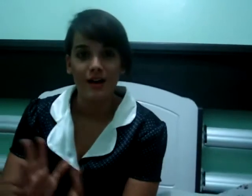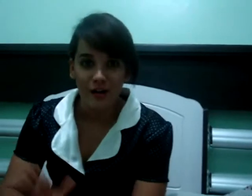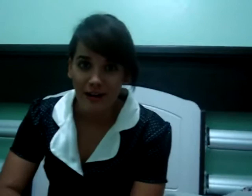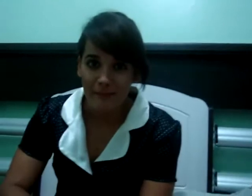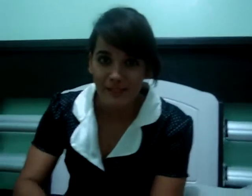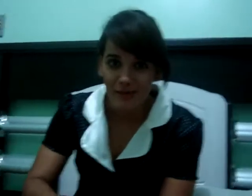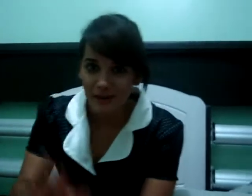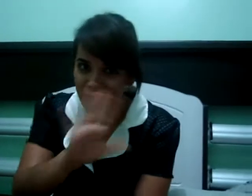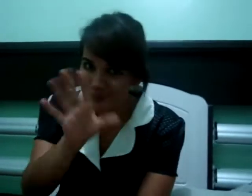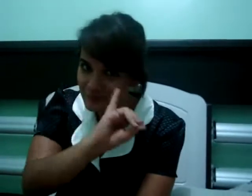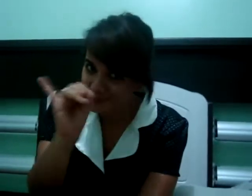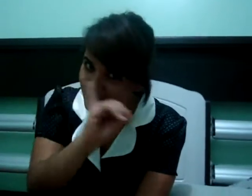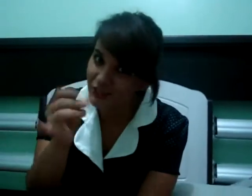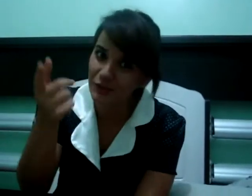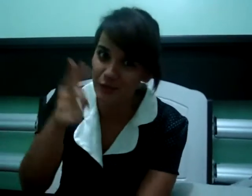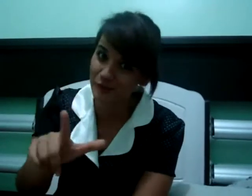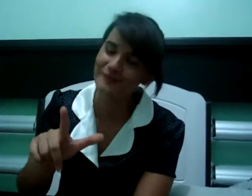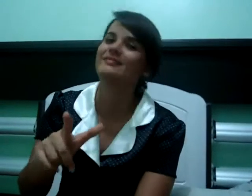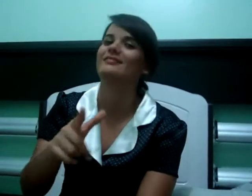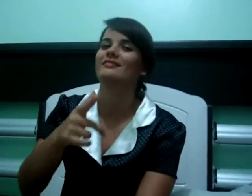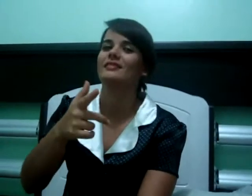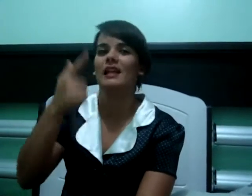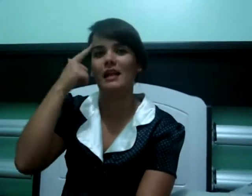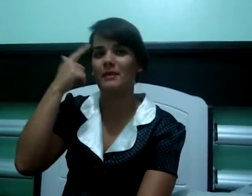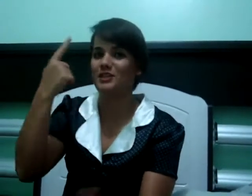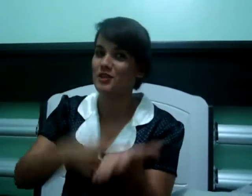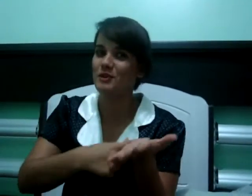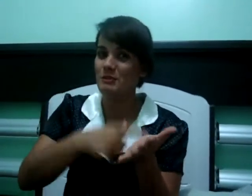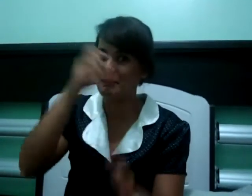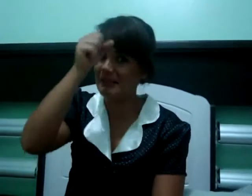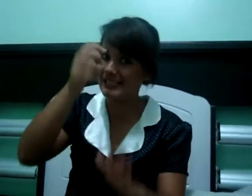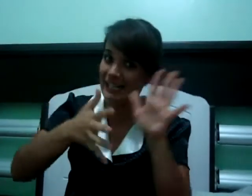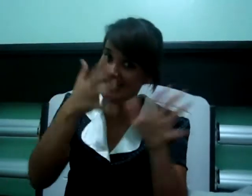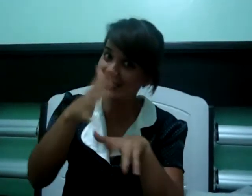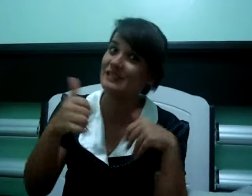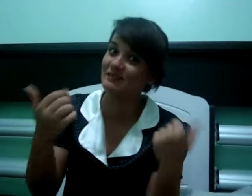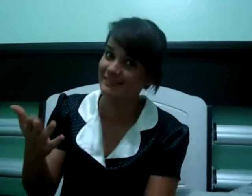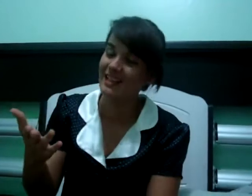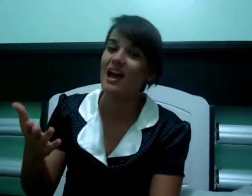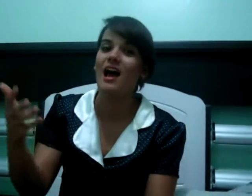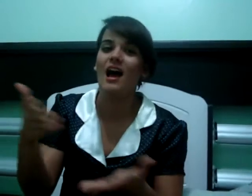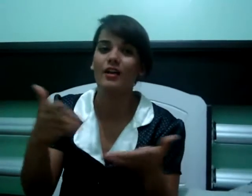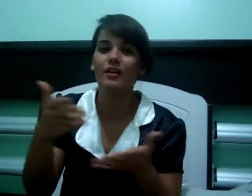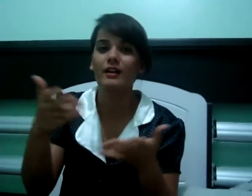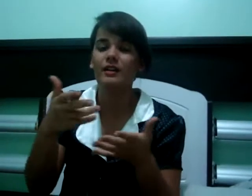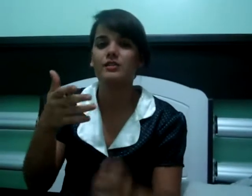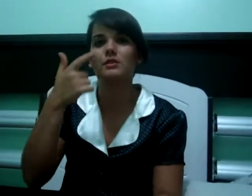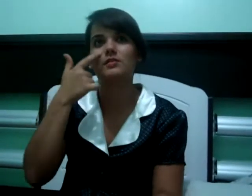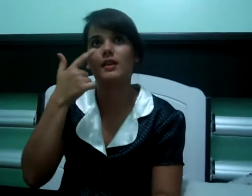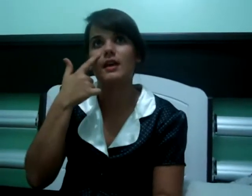Olá pessoal, de novo. Lembra que a gente combinou para aprender sinais? Então, agora nós vamos ver,